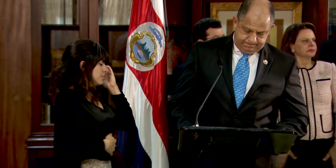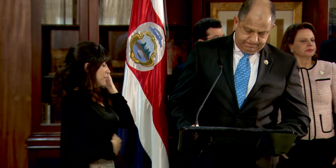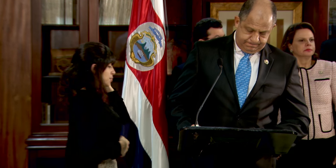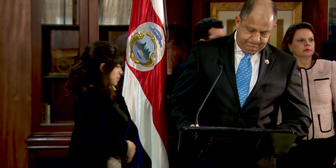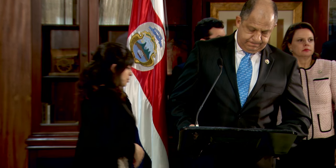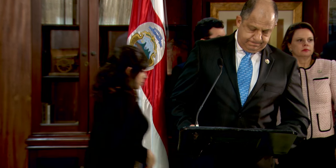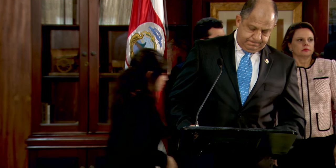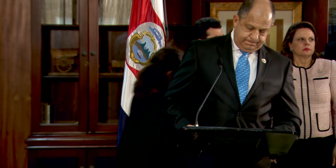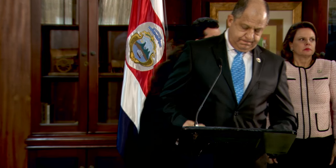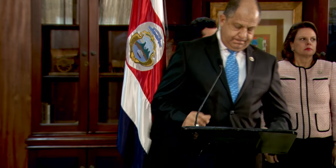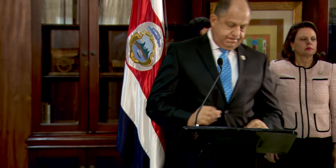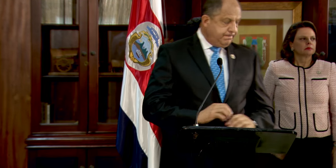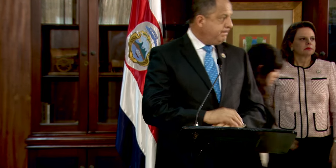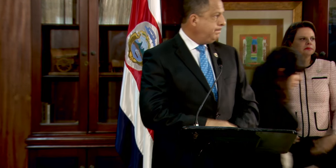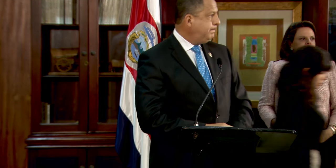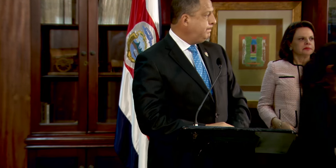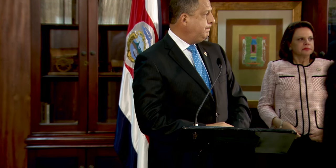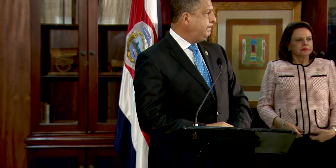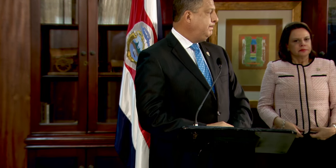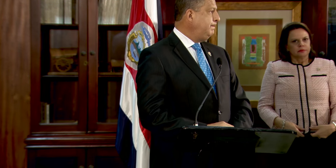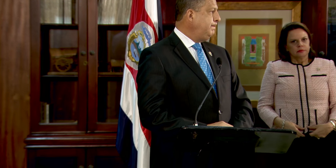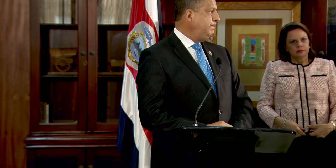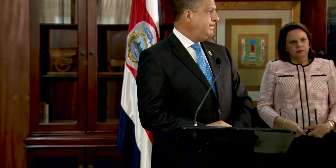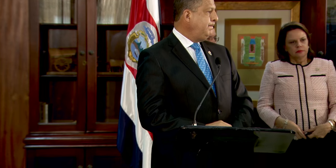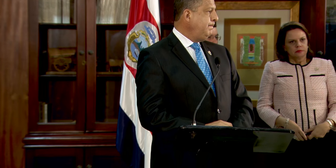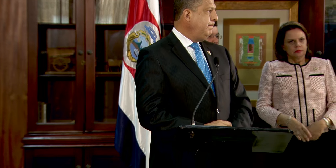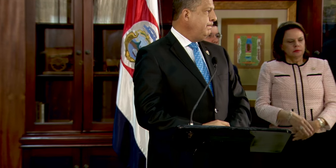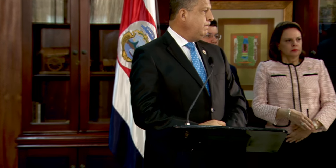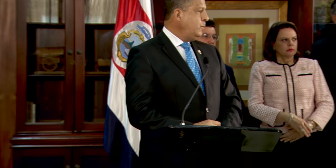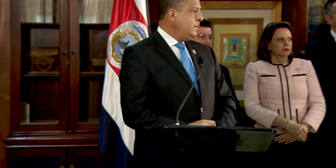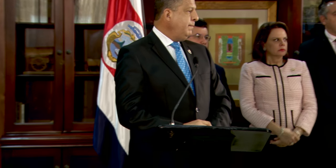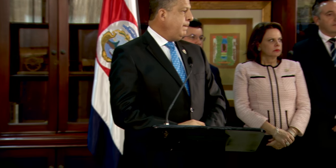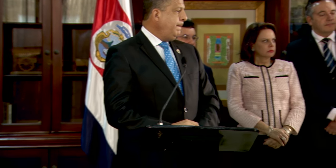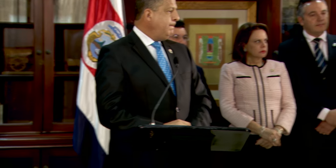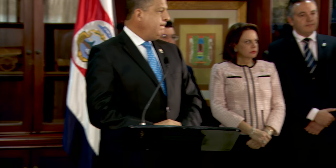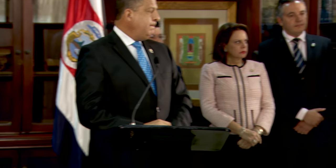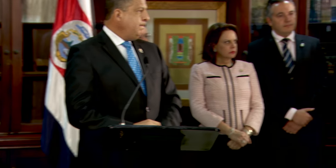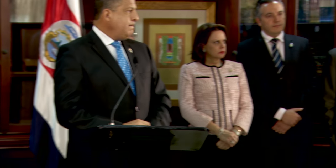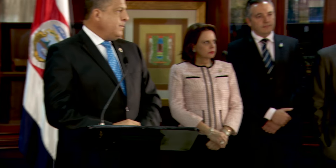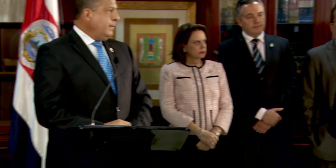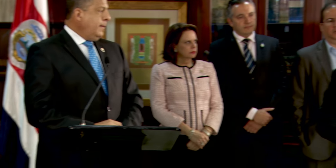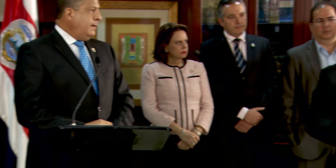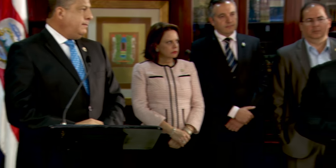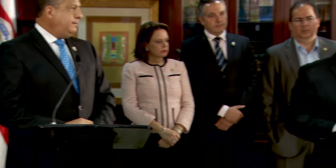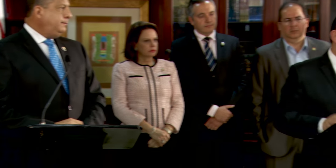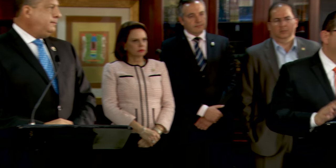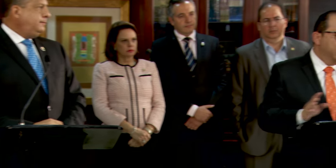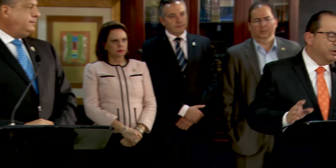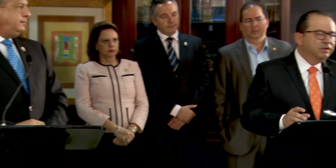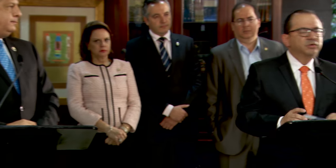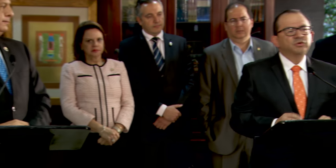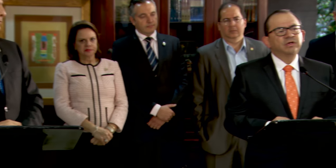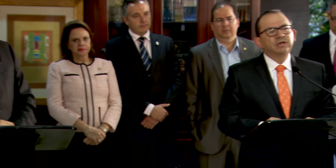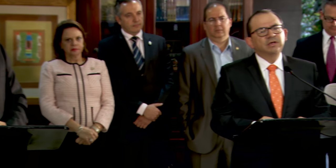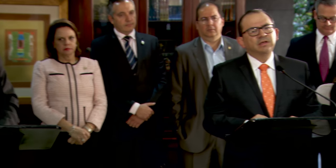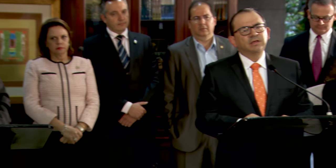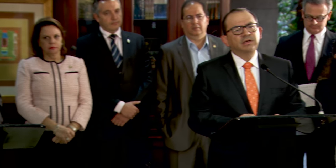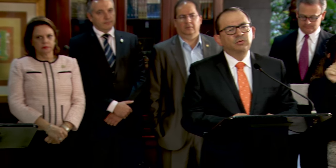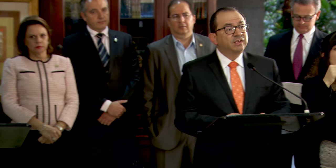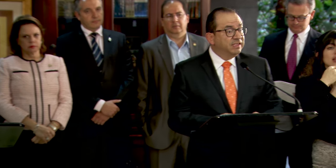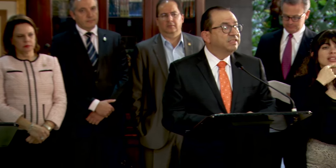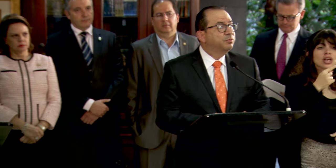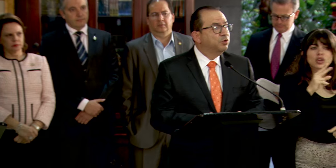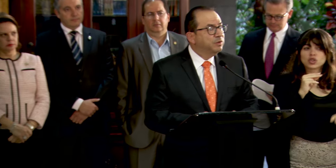Quizás un punto adicional para aclarar. La Corte Interamericana, primero, ha dicho que